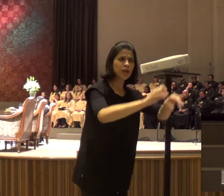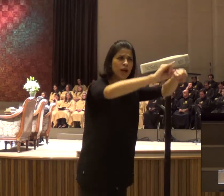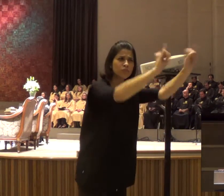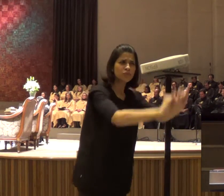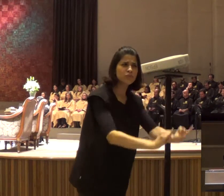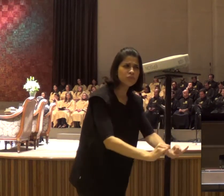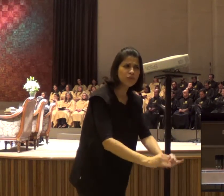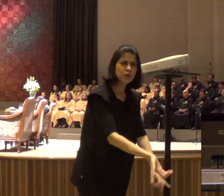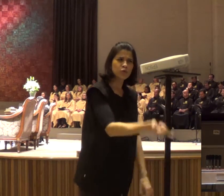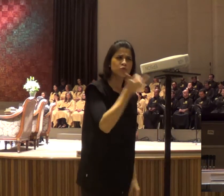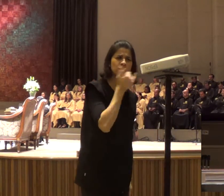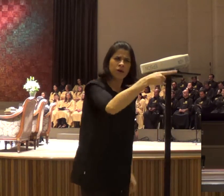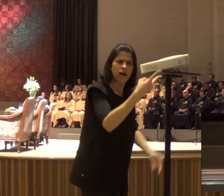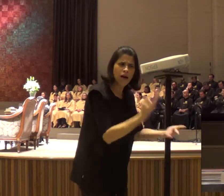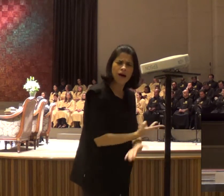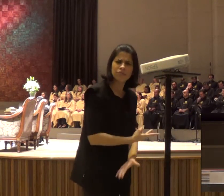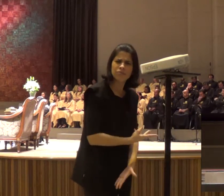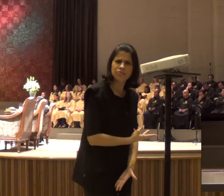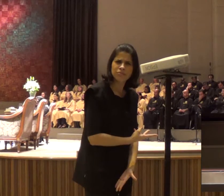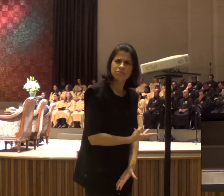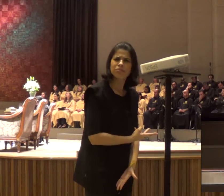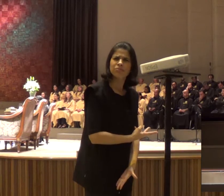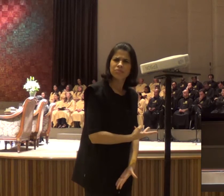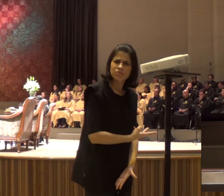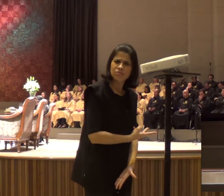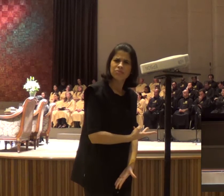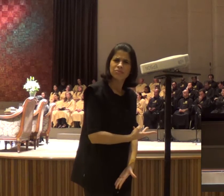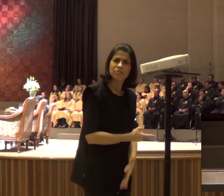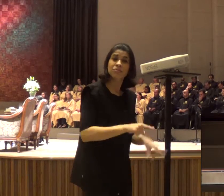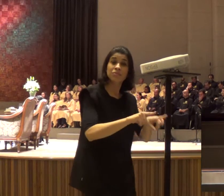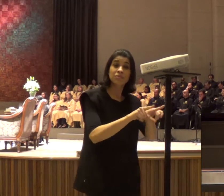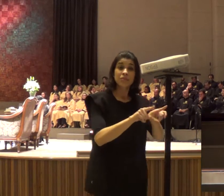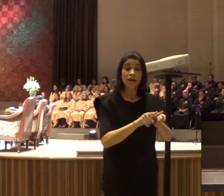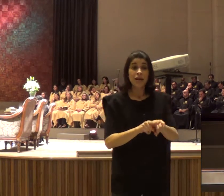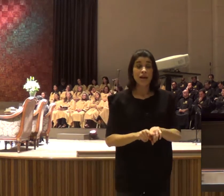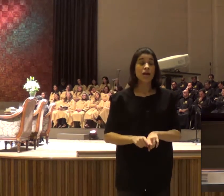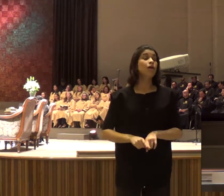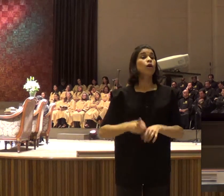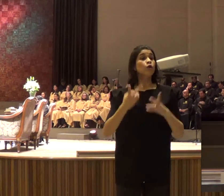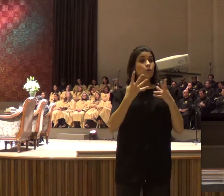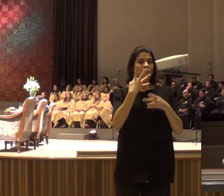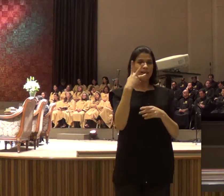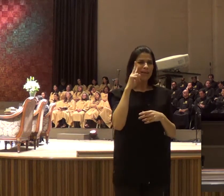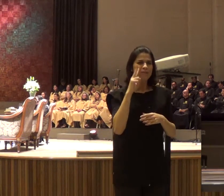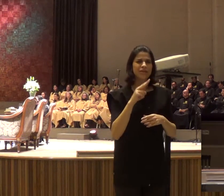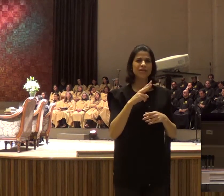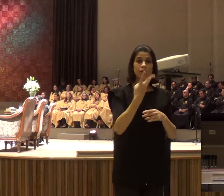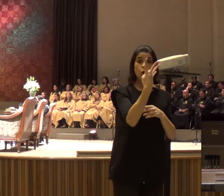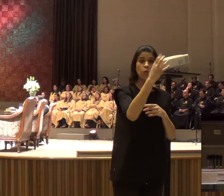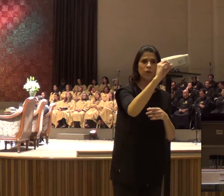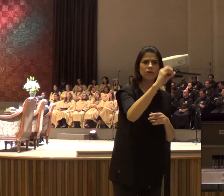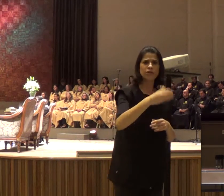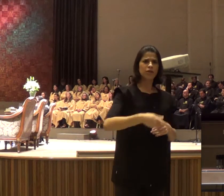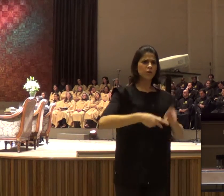essa história está contando, a luta que houve entre Elias, e os 450 profetas de Baal,